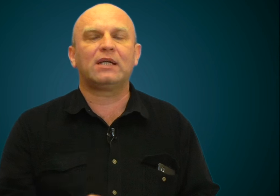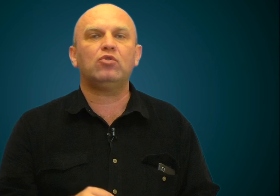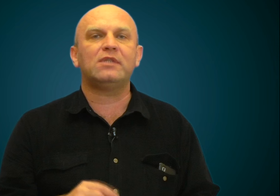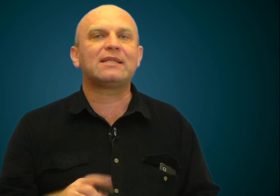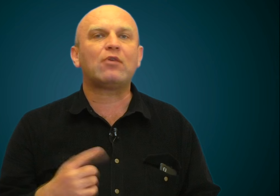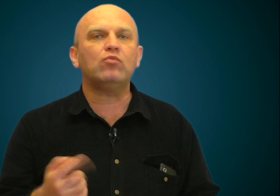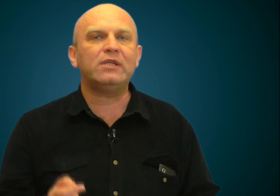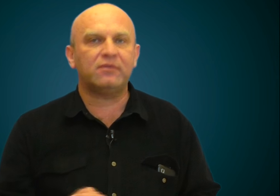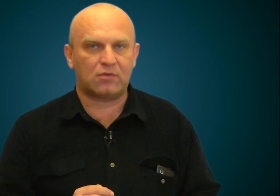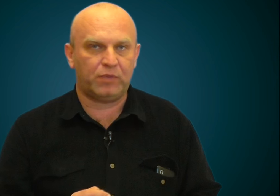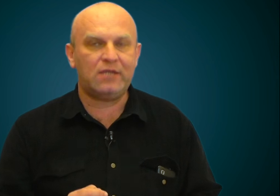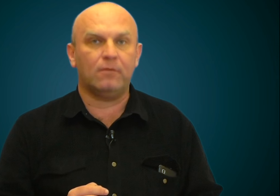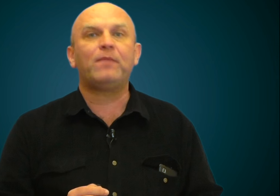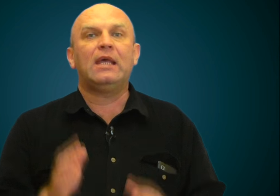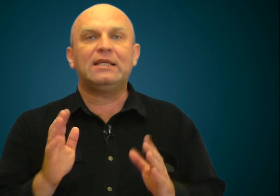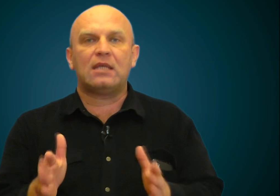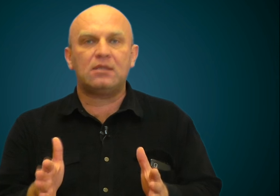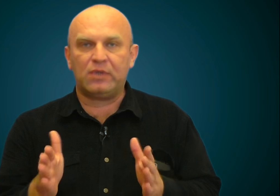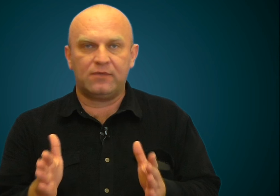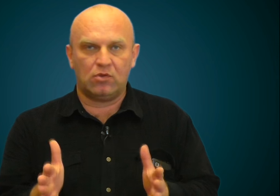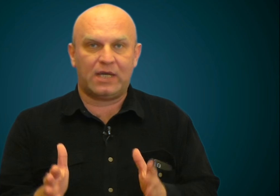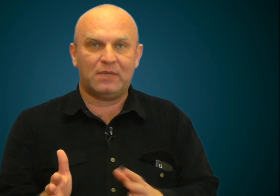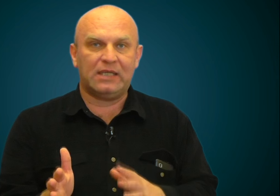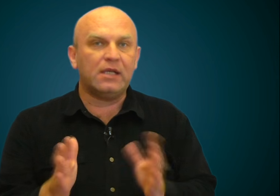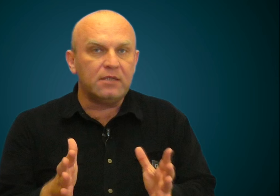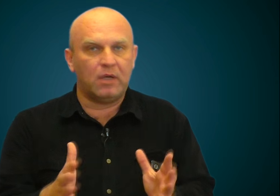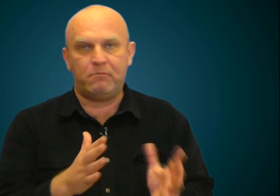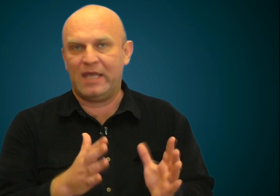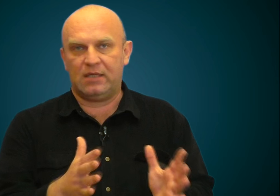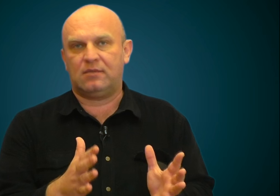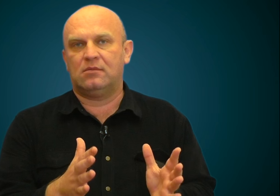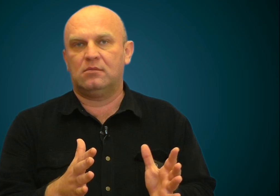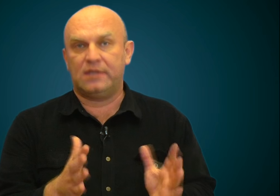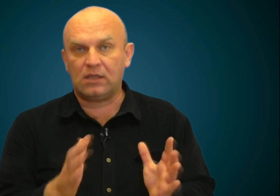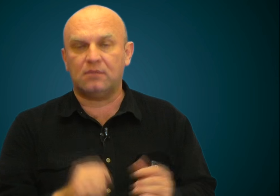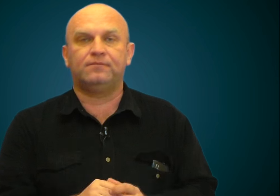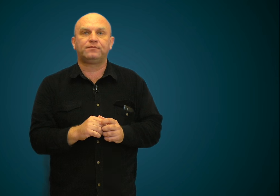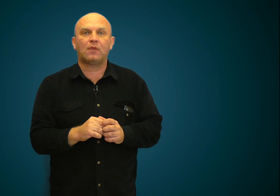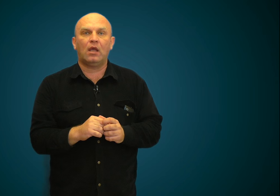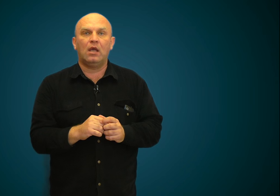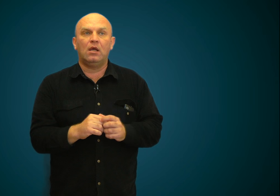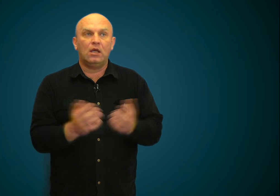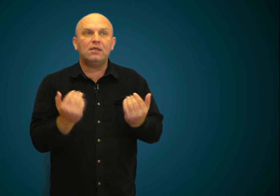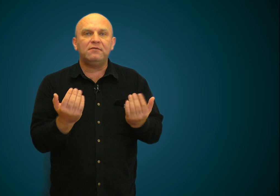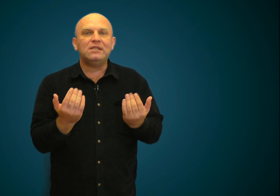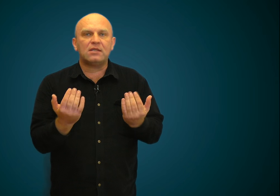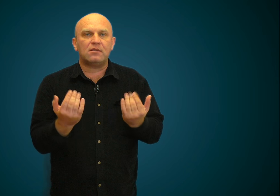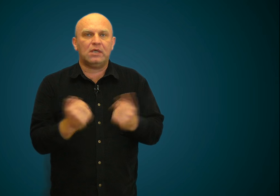готовитесь к какому-либо выступлению и стоите перед видеокамерой, либо перед зеркалом, видите себя,